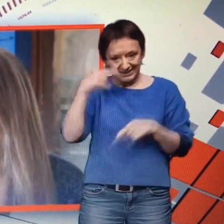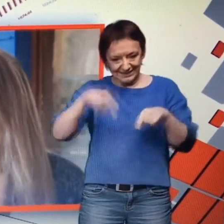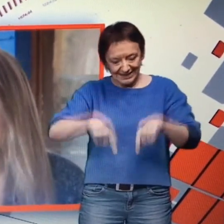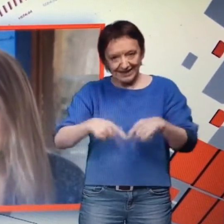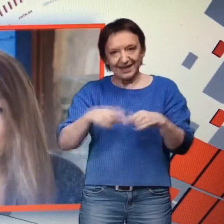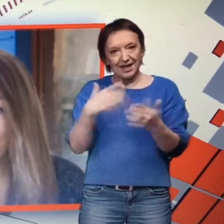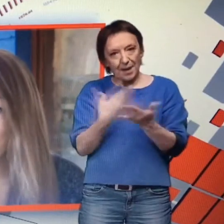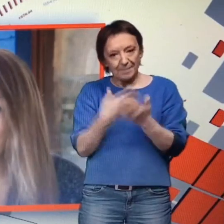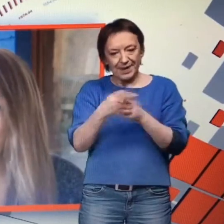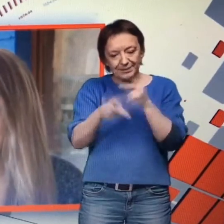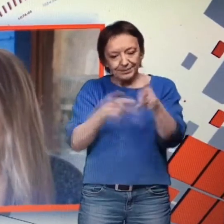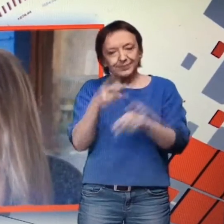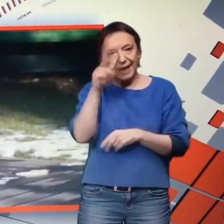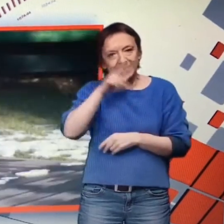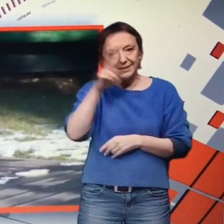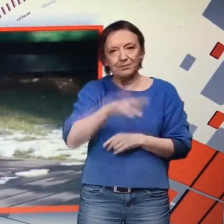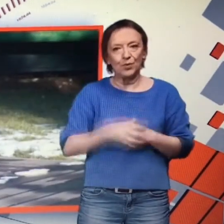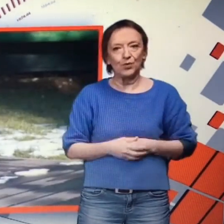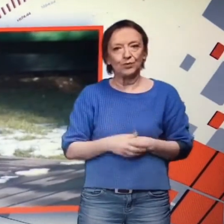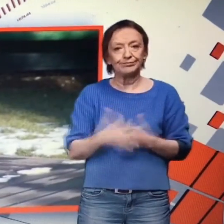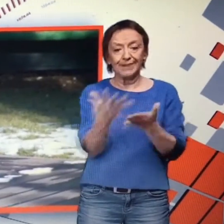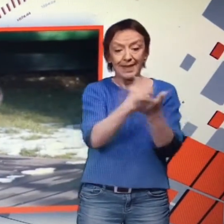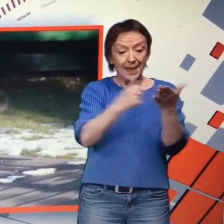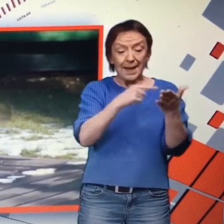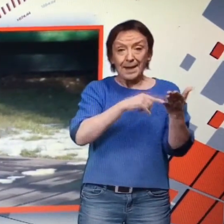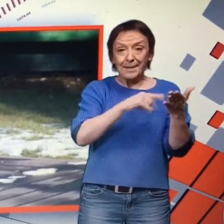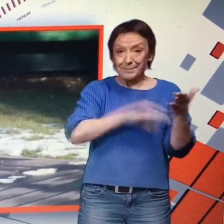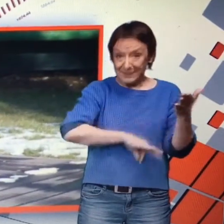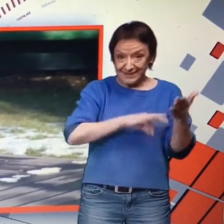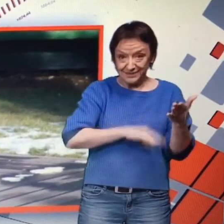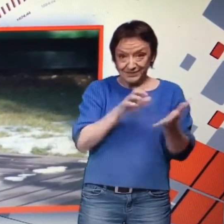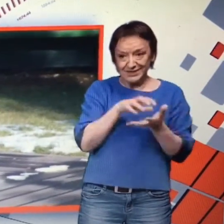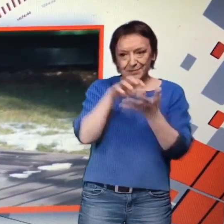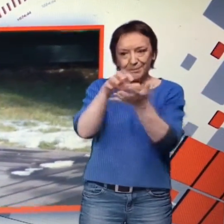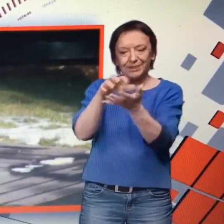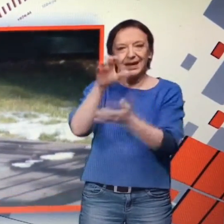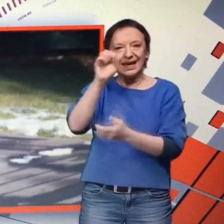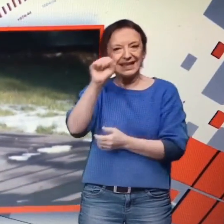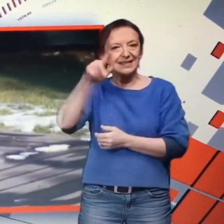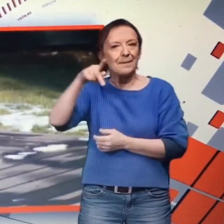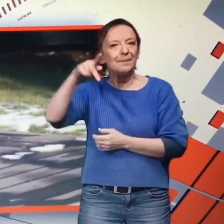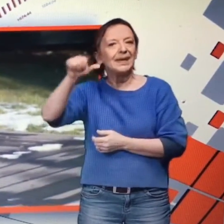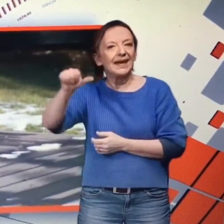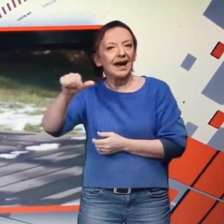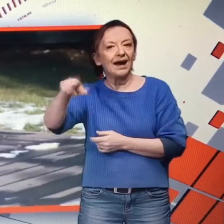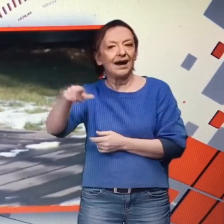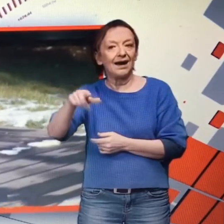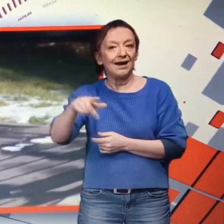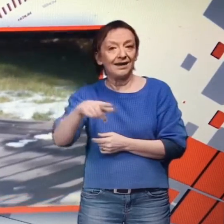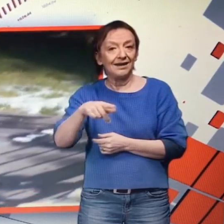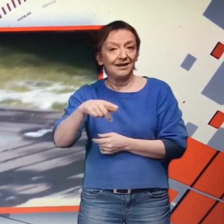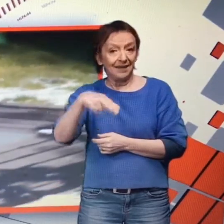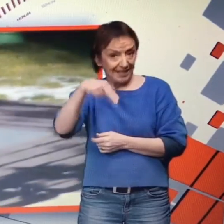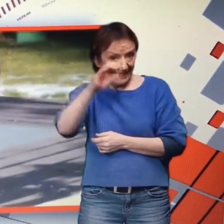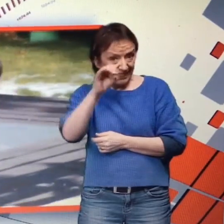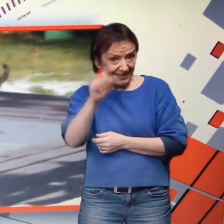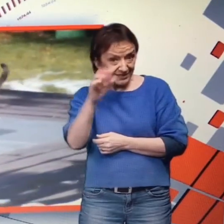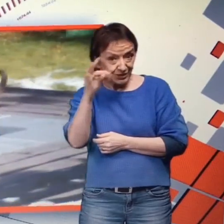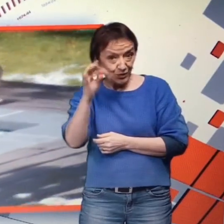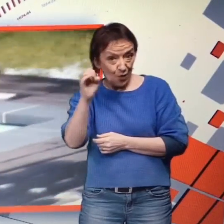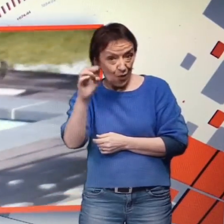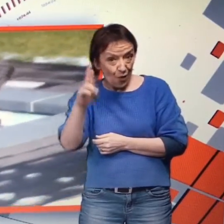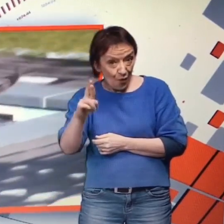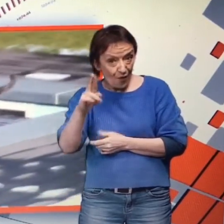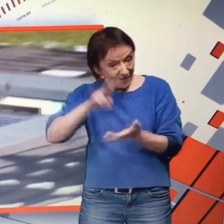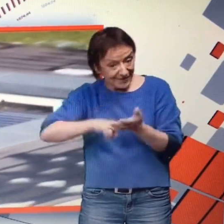SPA. Tout simplement pourquoi ? Parce que Nestor, il existe. C'est un petit chat que j'ai moi-même recueilli, qui vient de la SPA. Et donc je voulais soutenir